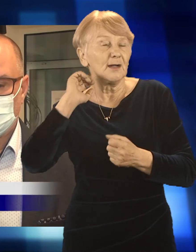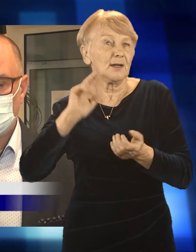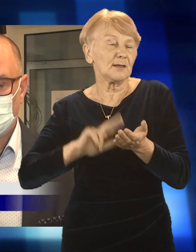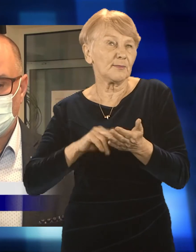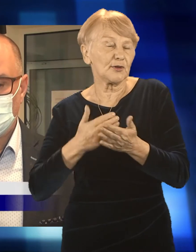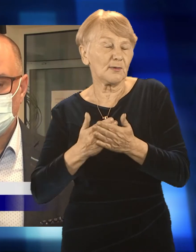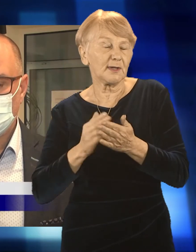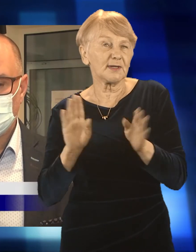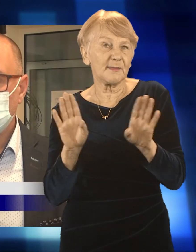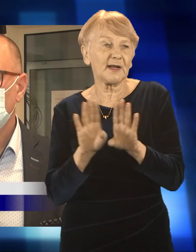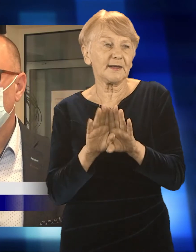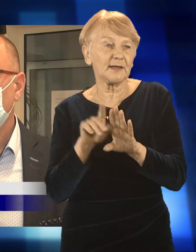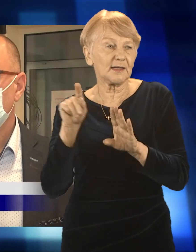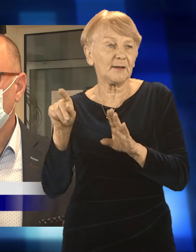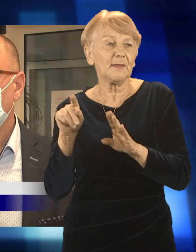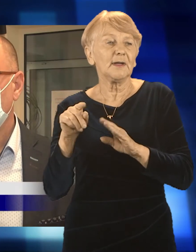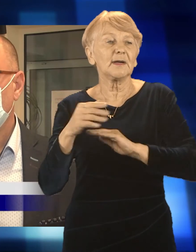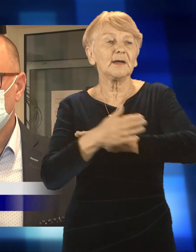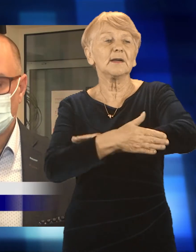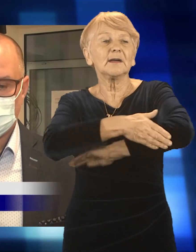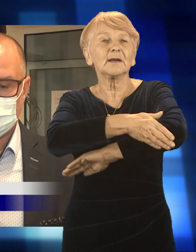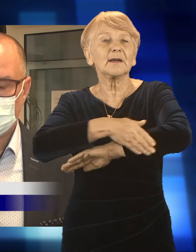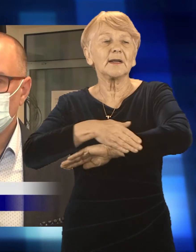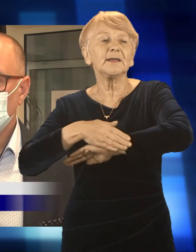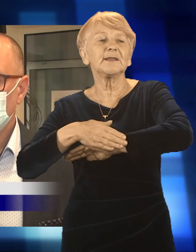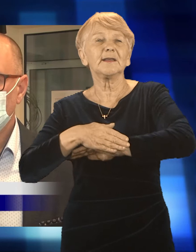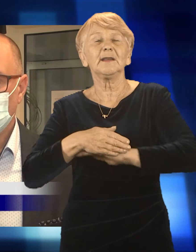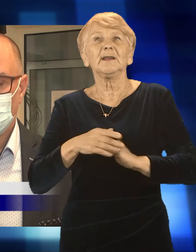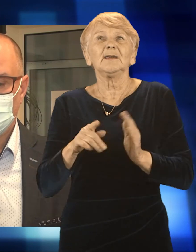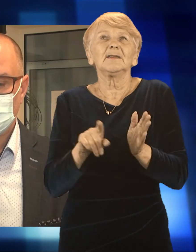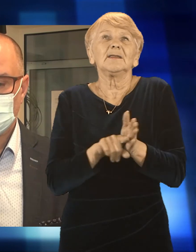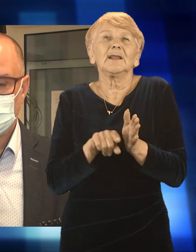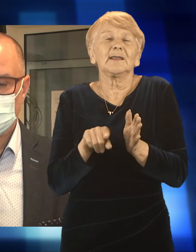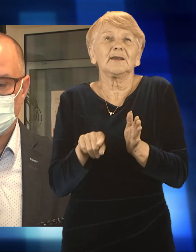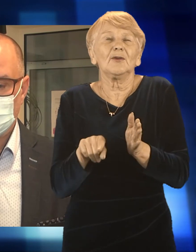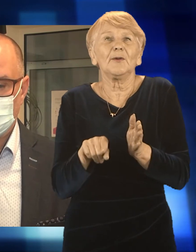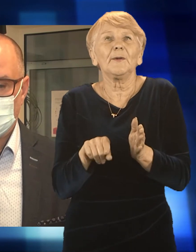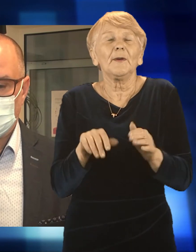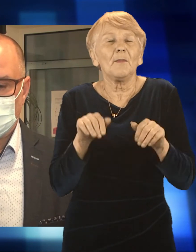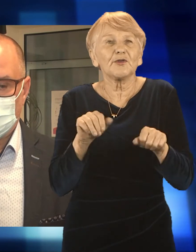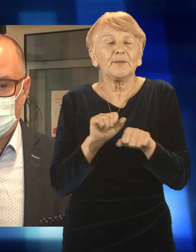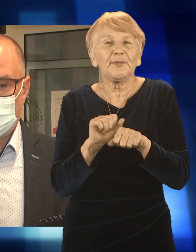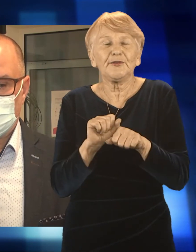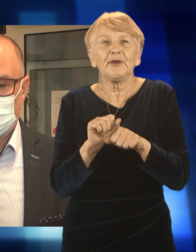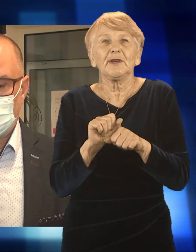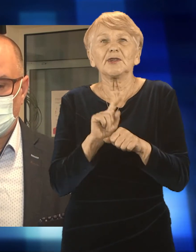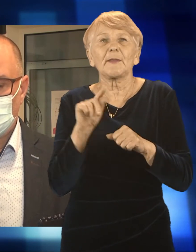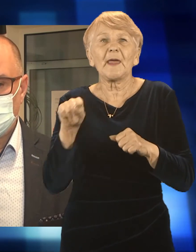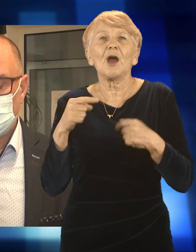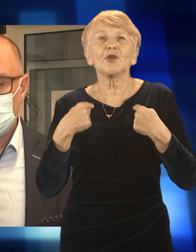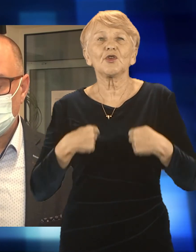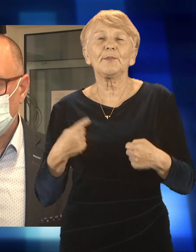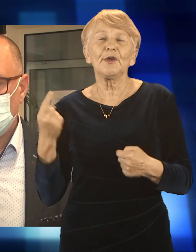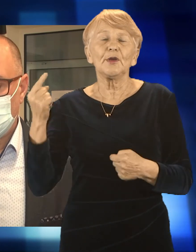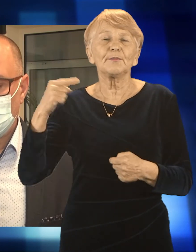niedawno. Mieliśmy doświadczenia z tej pierwszej tarczy, kiedy Czesi rzeczywiście zamykali, więc tak to